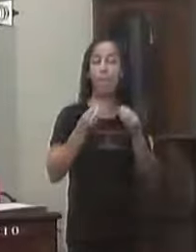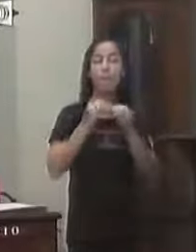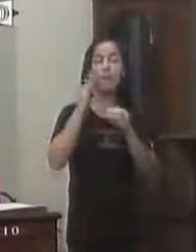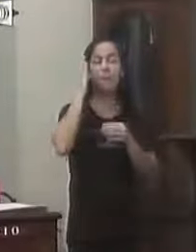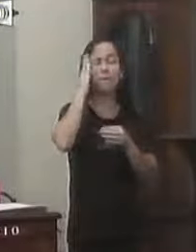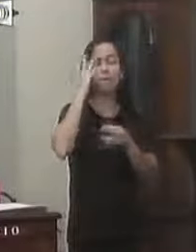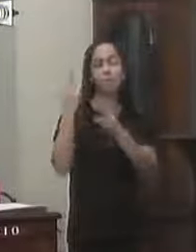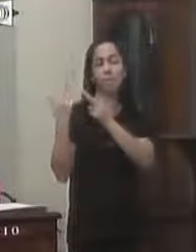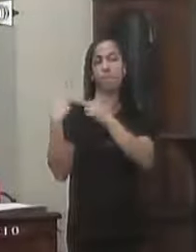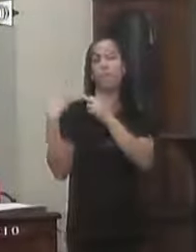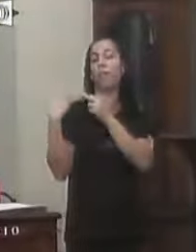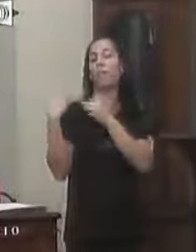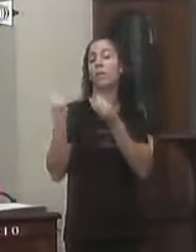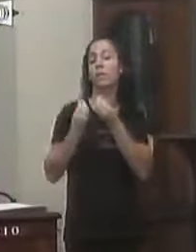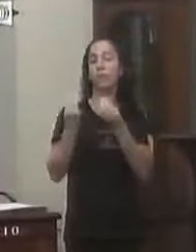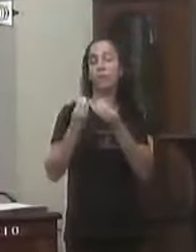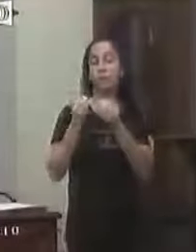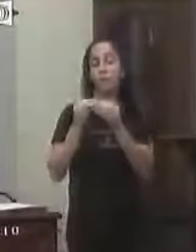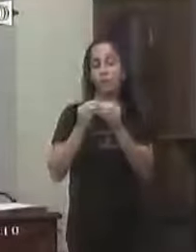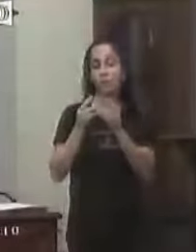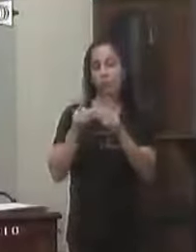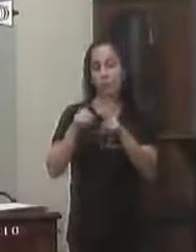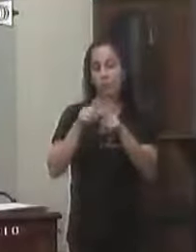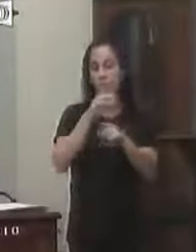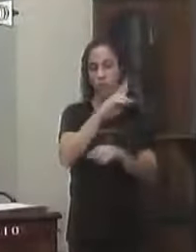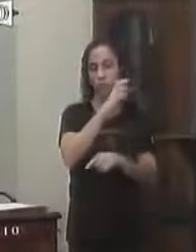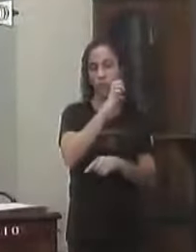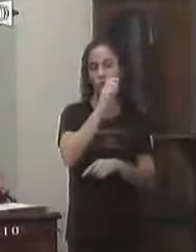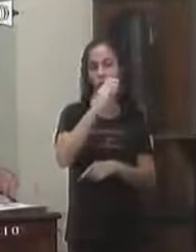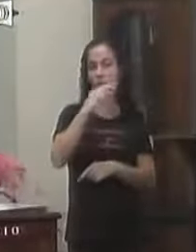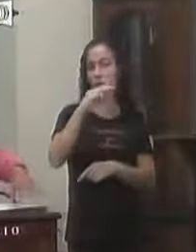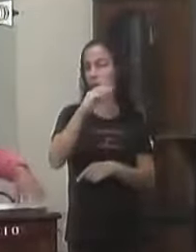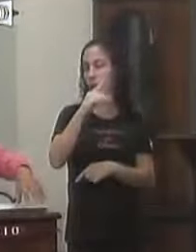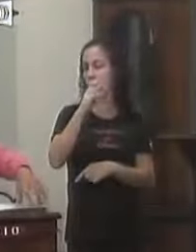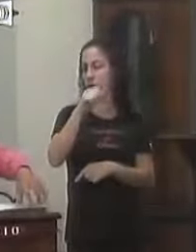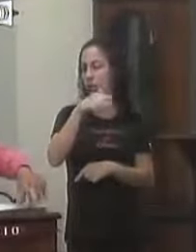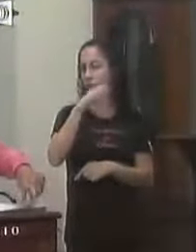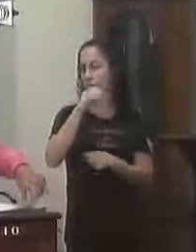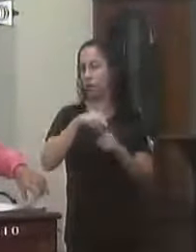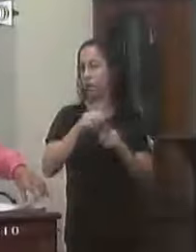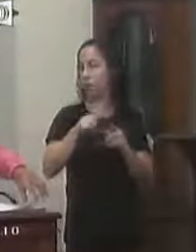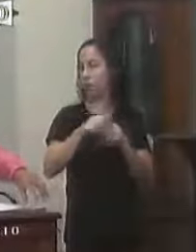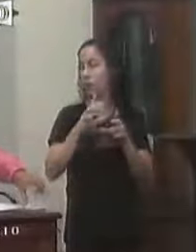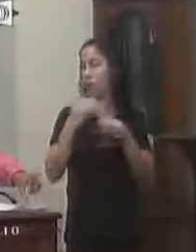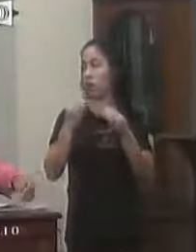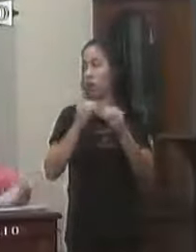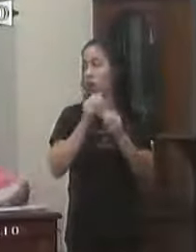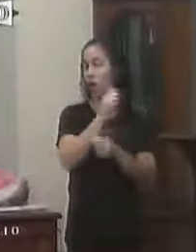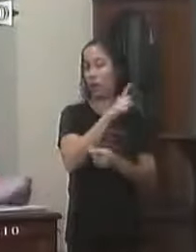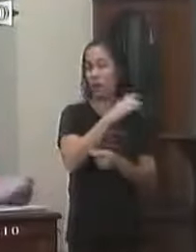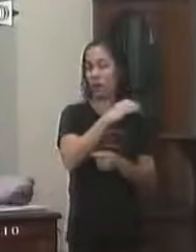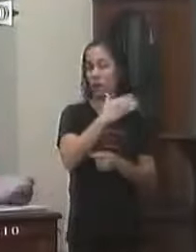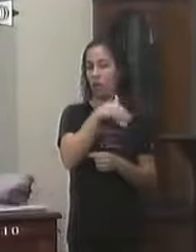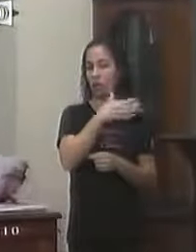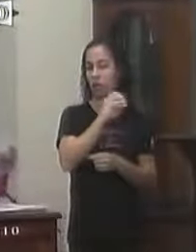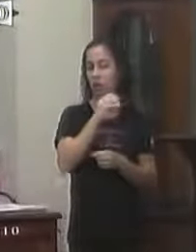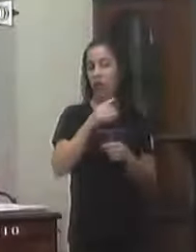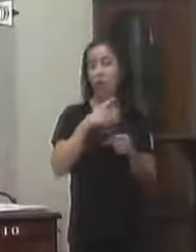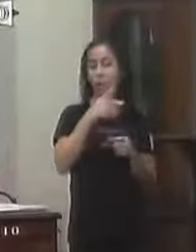responsabilização Conservação Recuperação Baixa e reproventamento E alienação De bens